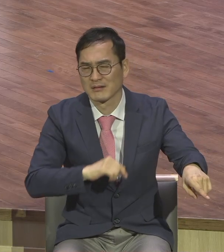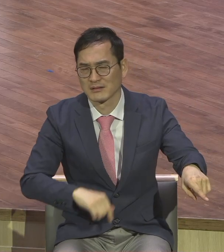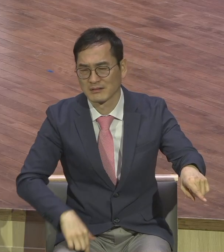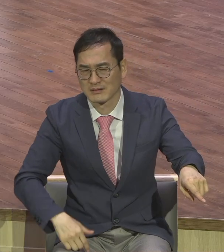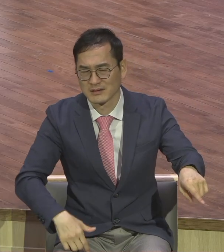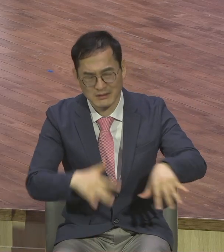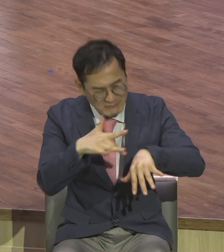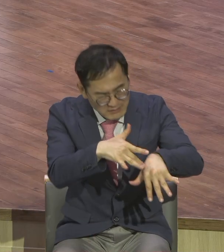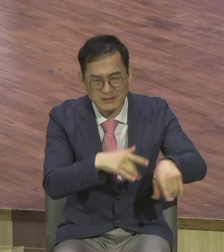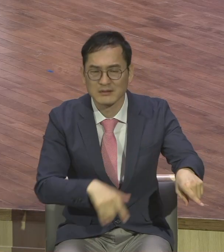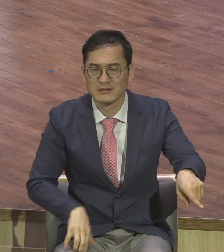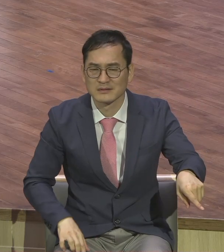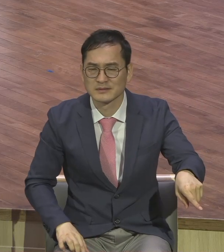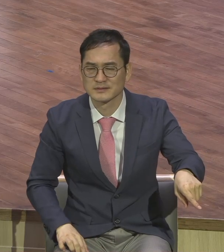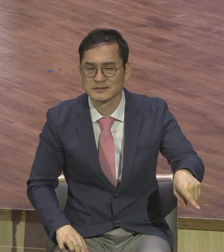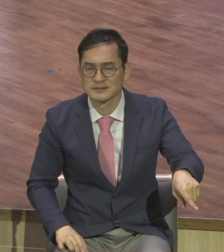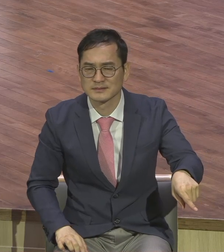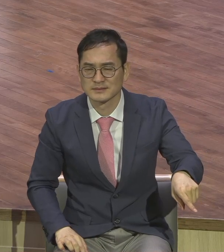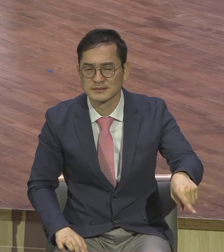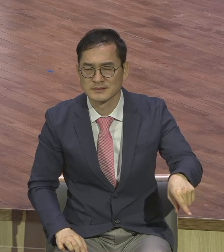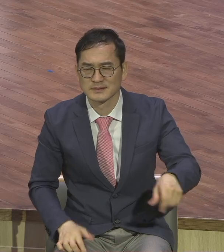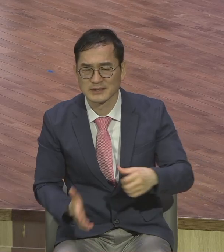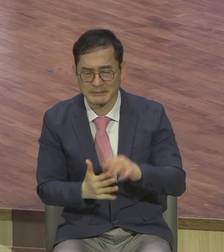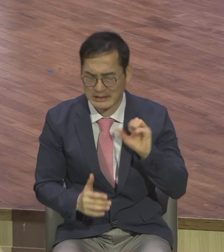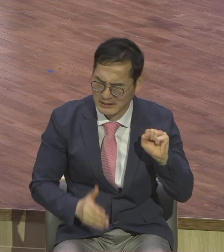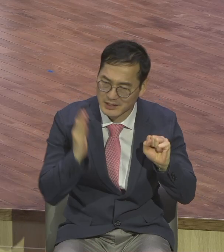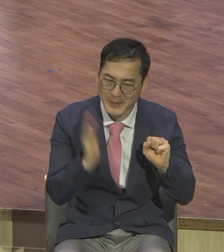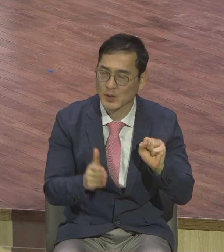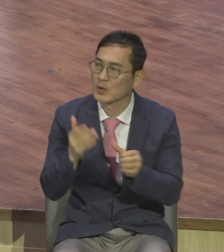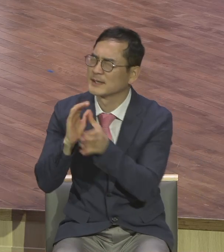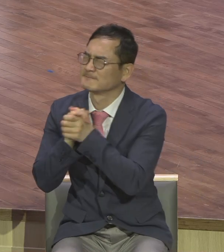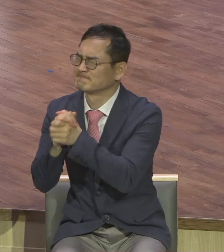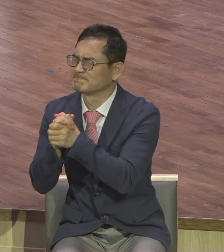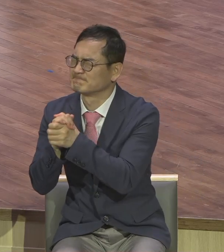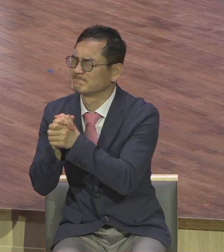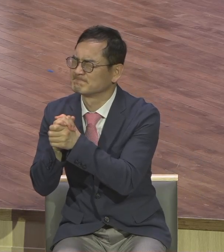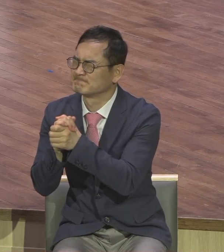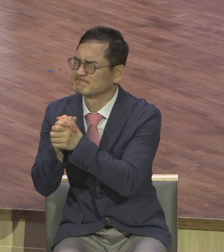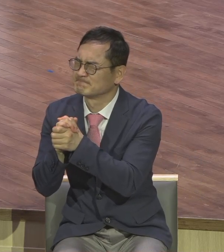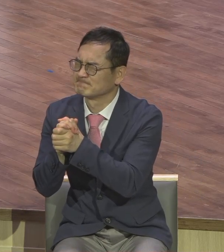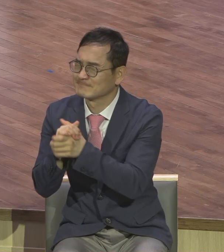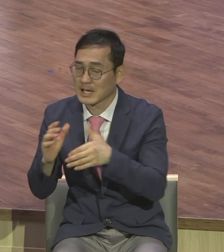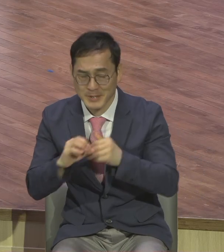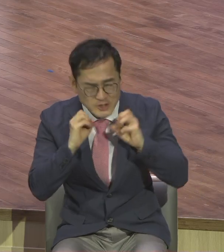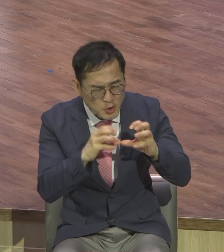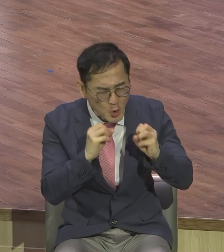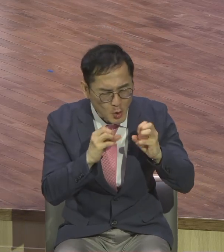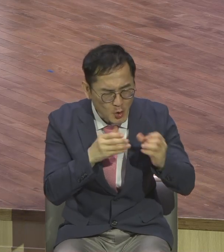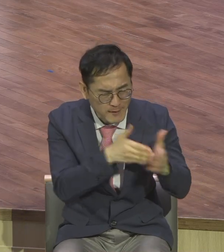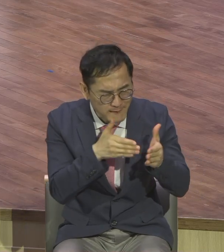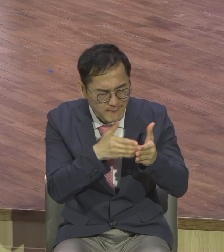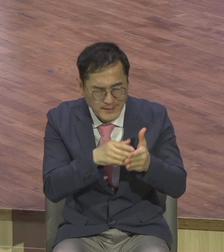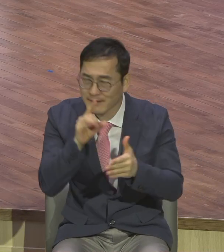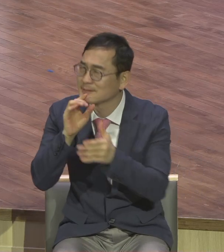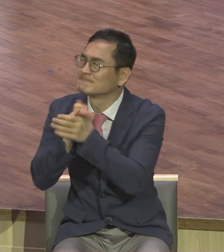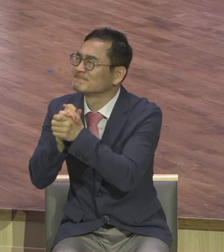동원되어서 그 모든 거 다 깨뜨리고 하나님 말을 여러분 한 사람 때문에 확장시킨다는 거예요. 여러분이 별 볼일